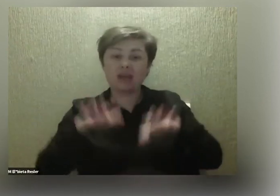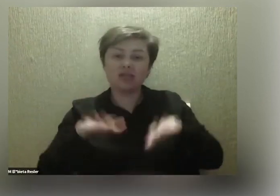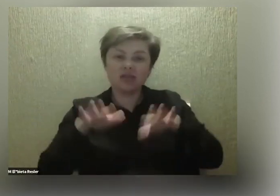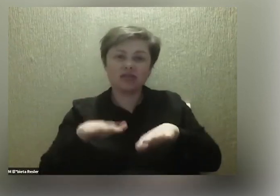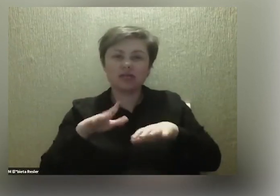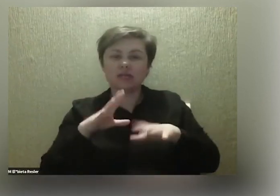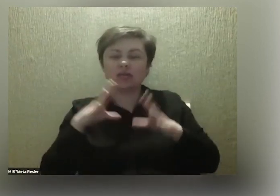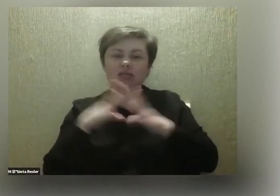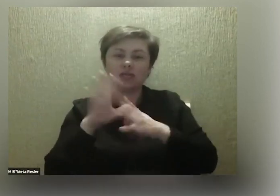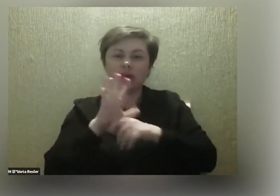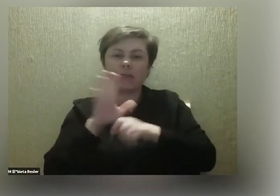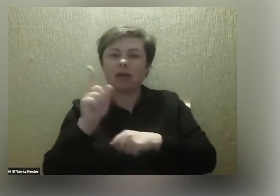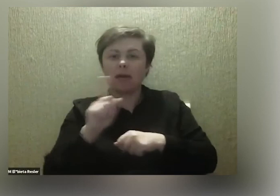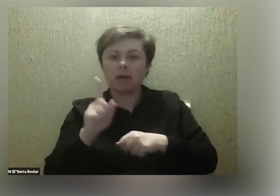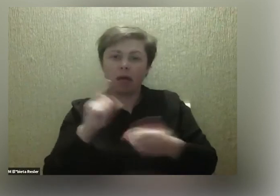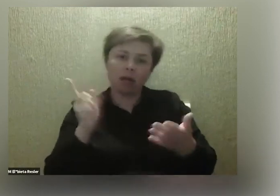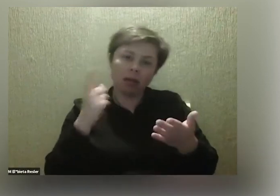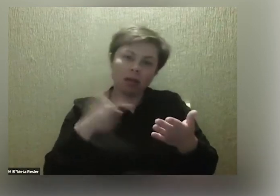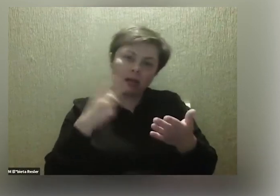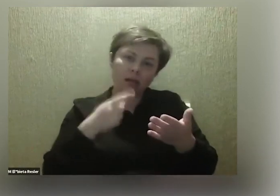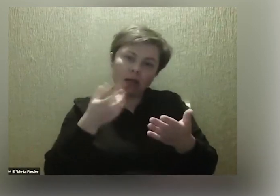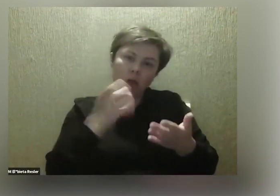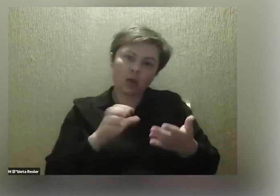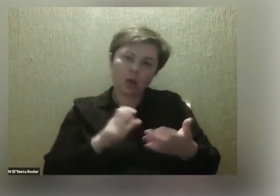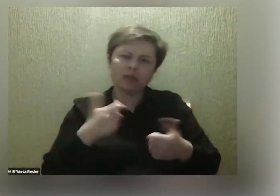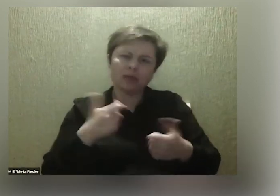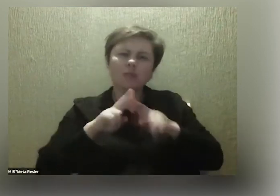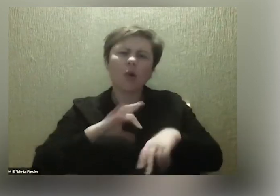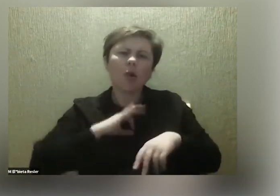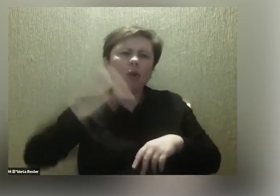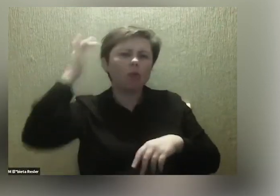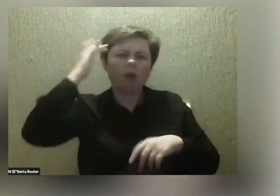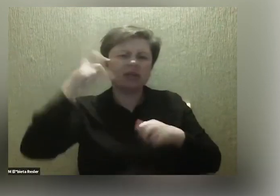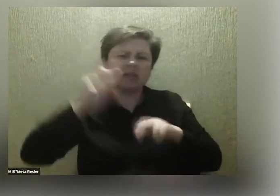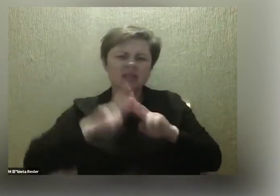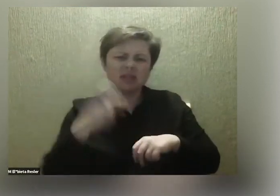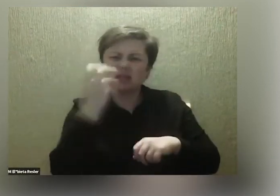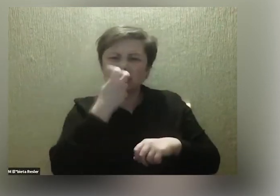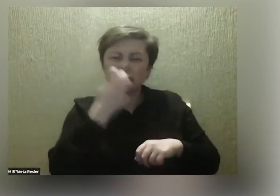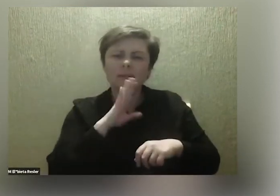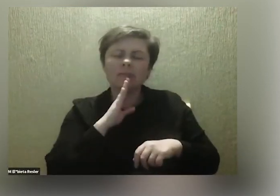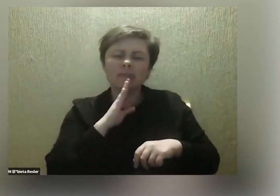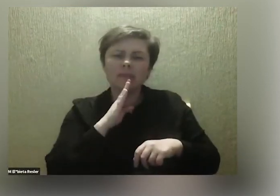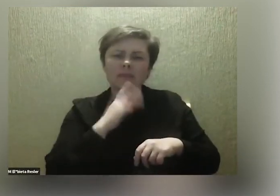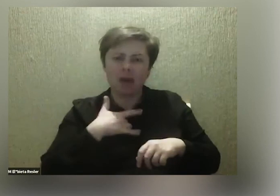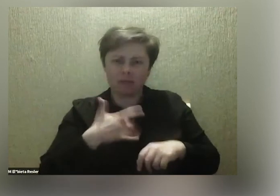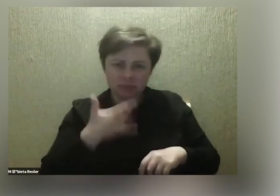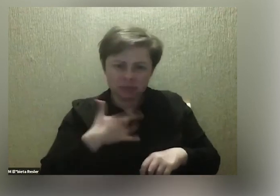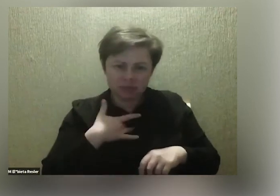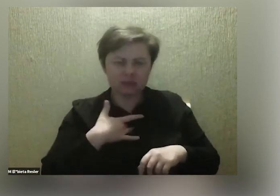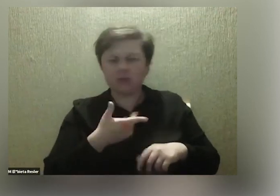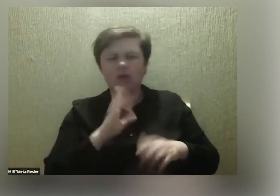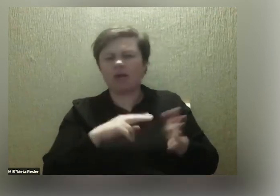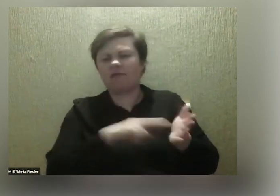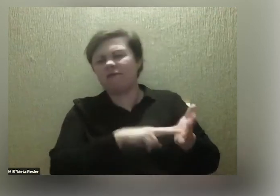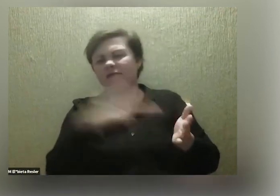dziesięć, piętnaście minut przeglądając posty, z których nie zostało mi w głowie nic. I takie wrażenie mi się powtarza, to wyłączam